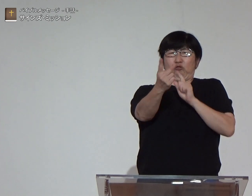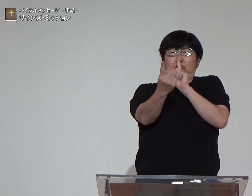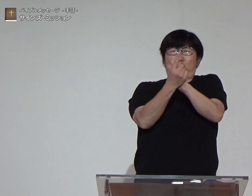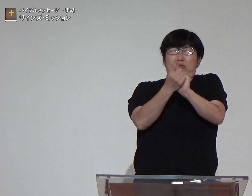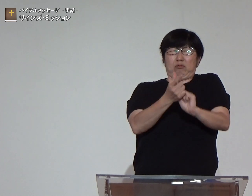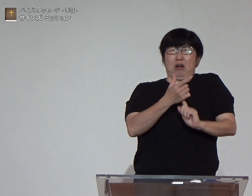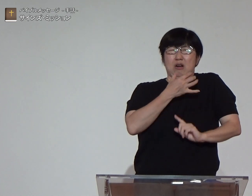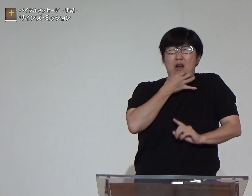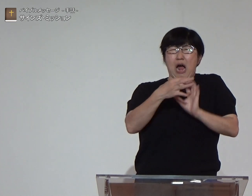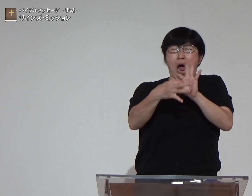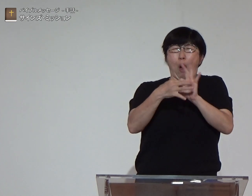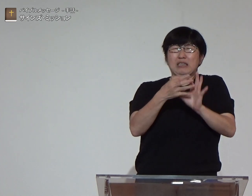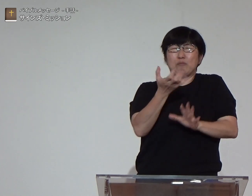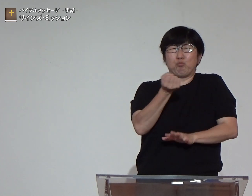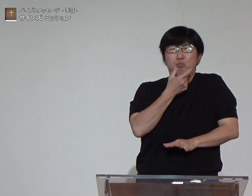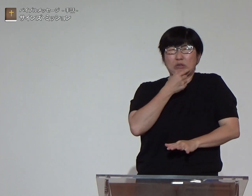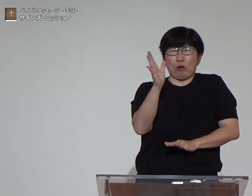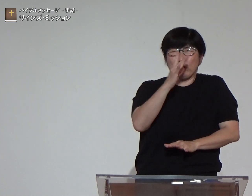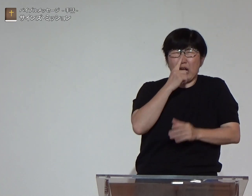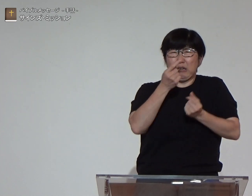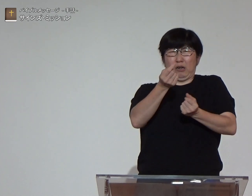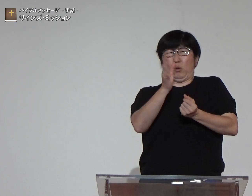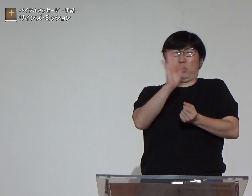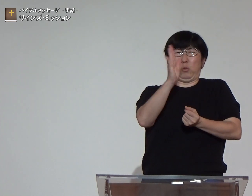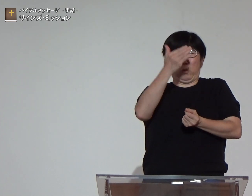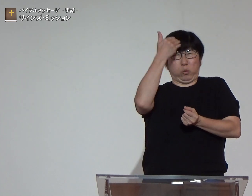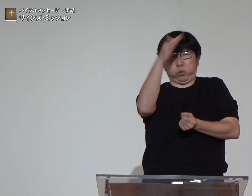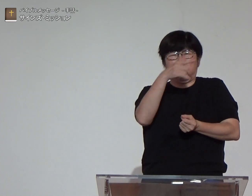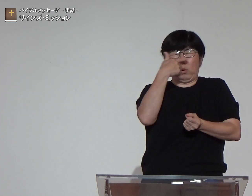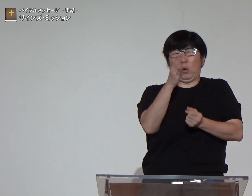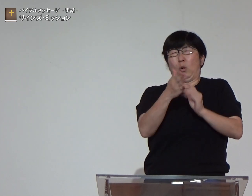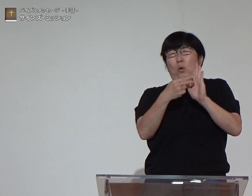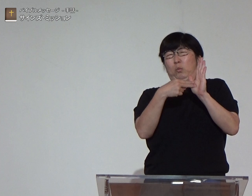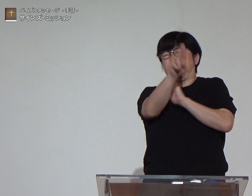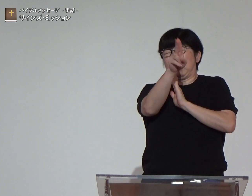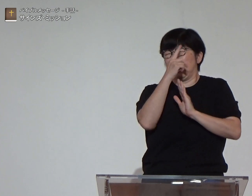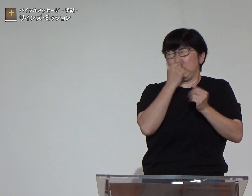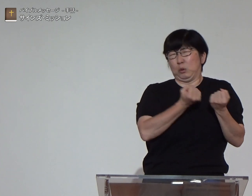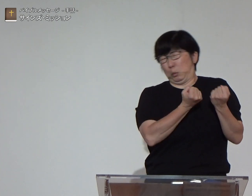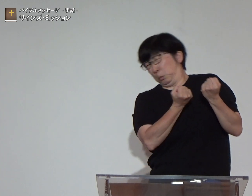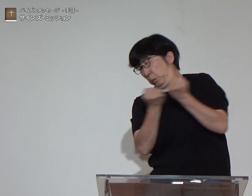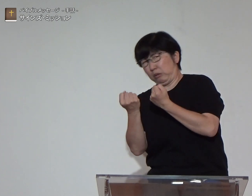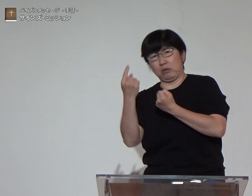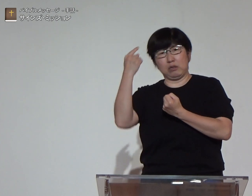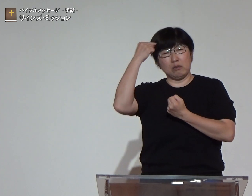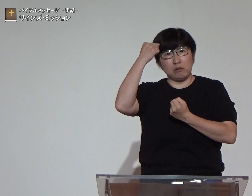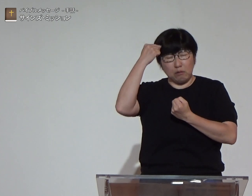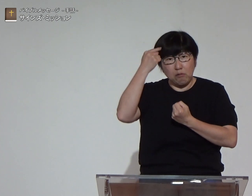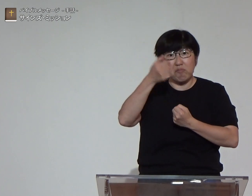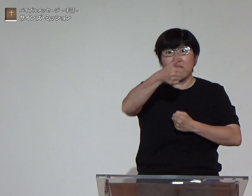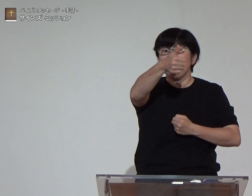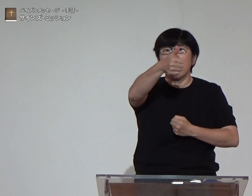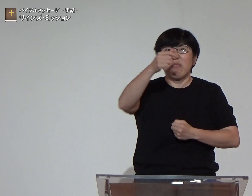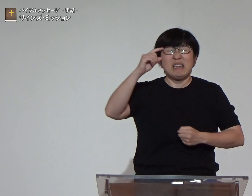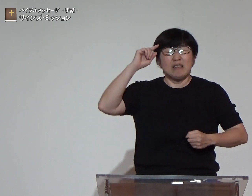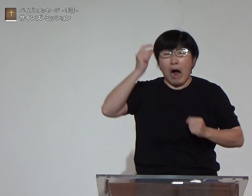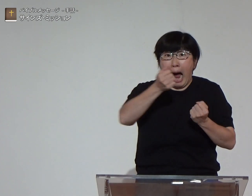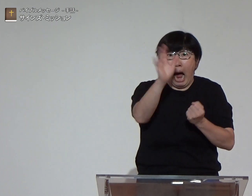全身ずぶ濡れです車を運転していた人は何か関わりたくないなぁと思い彼を避けて進もうとすると